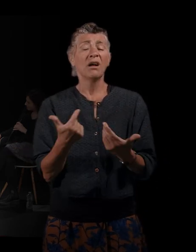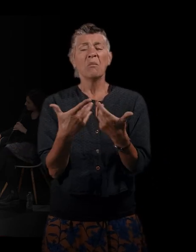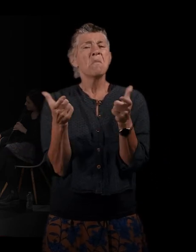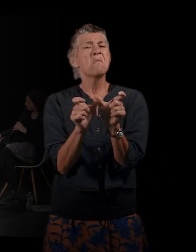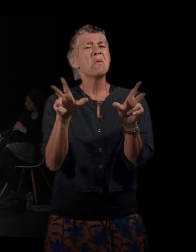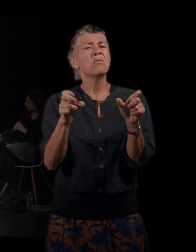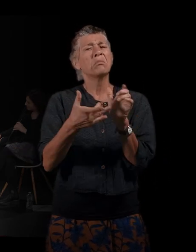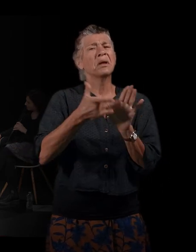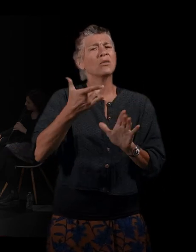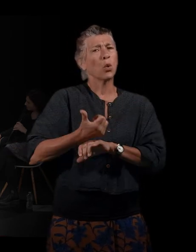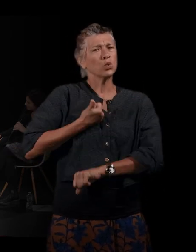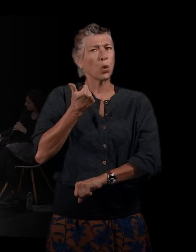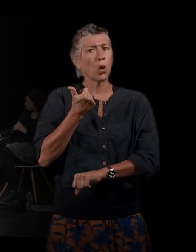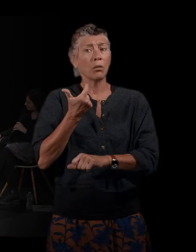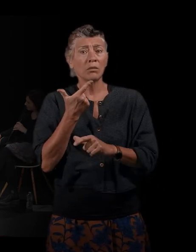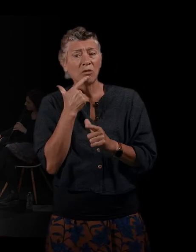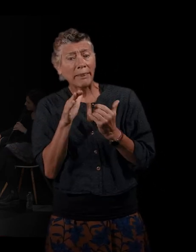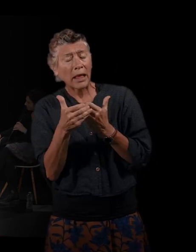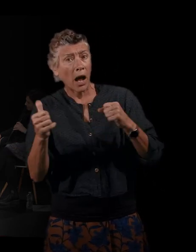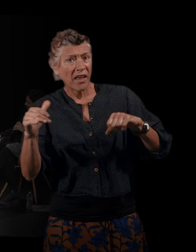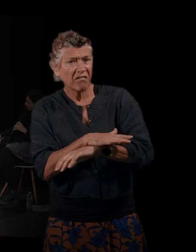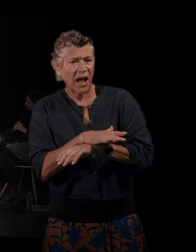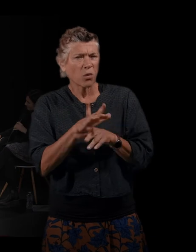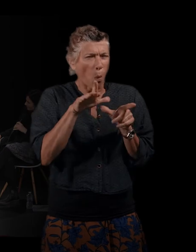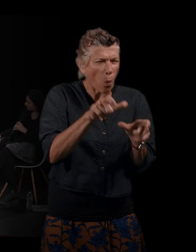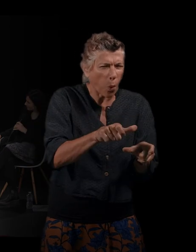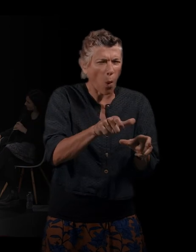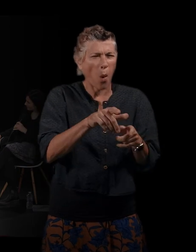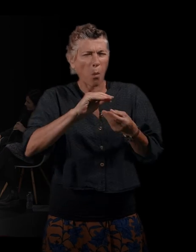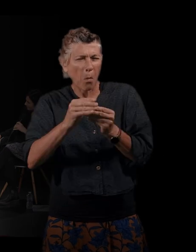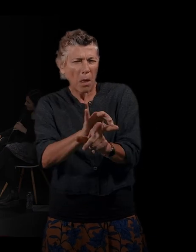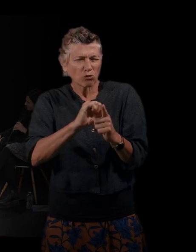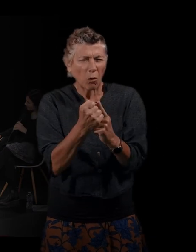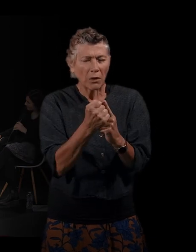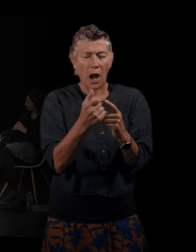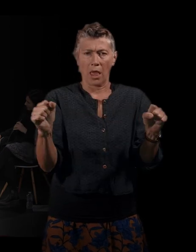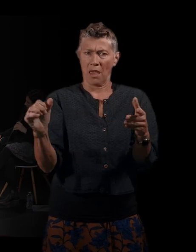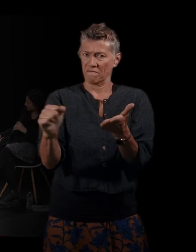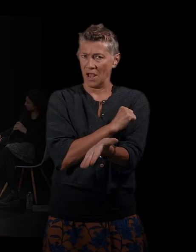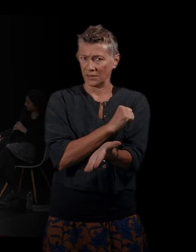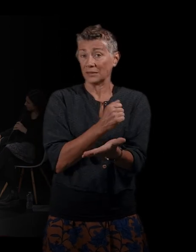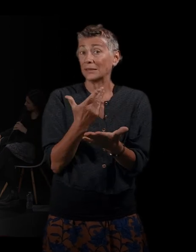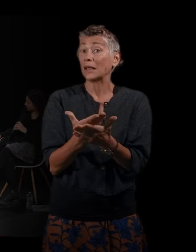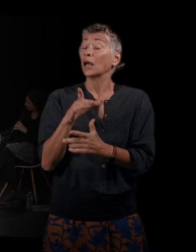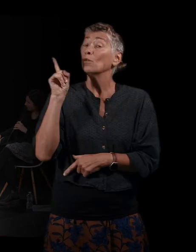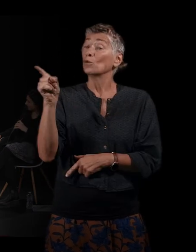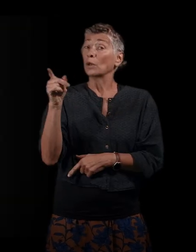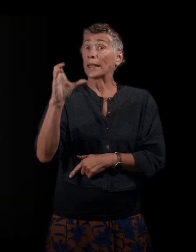effacer toute forme de contrôle et donc castrement social. Et donc vous, vous parlez d'autonomie sous contrainte. Oui,